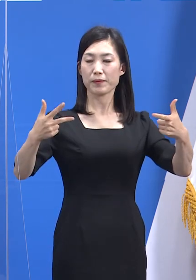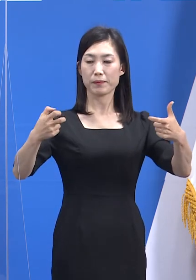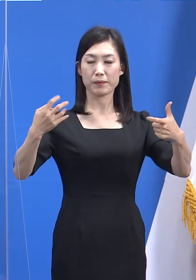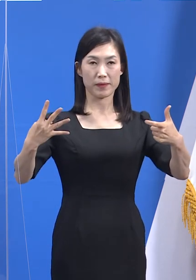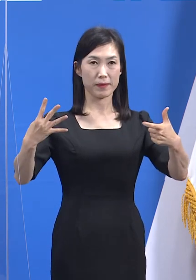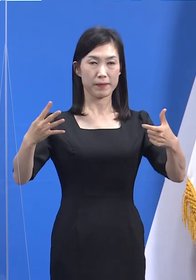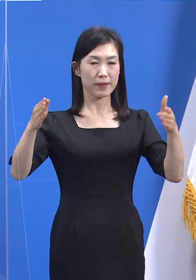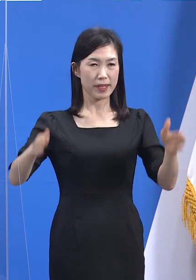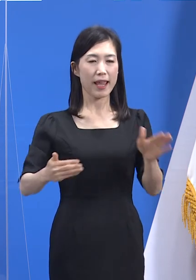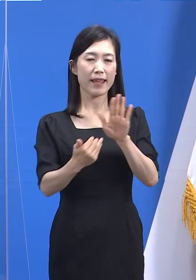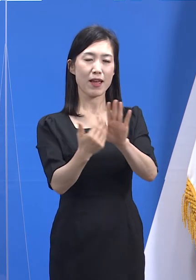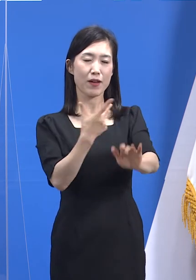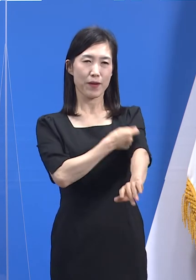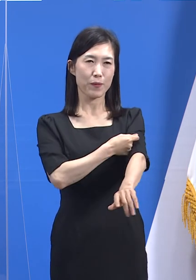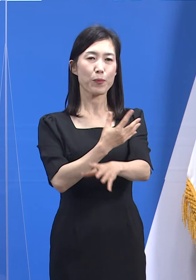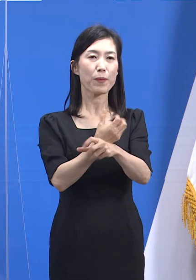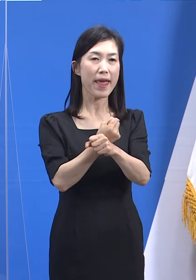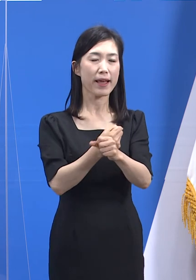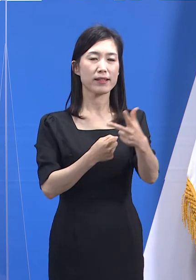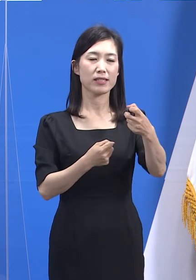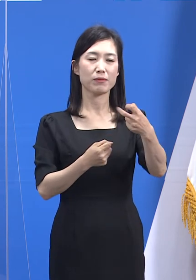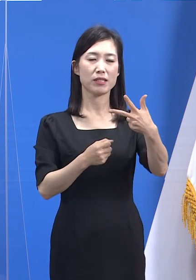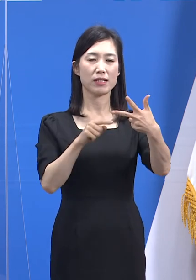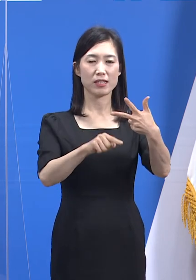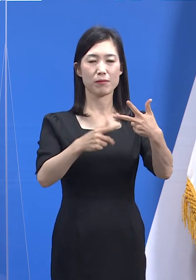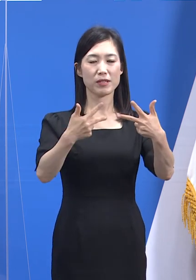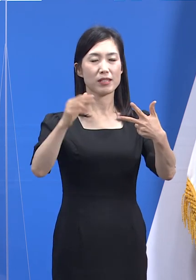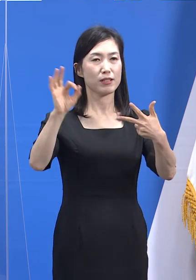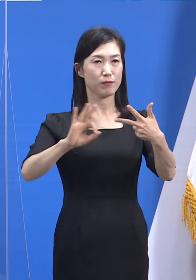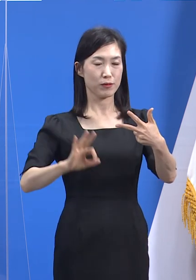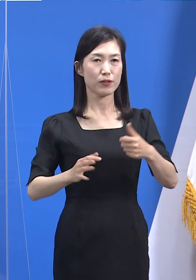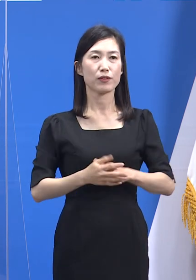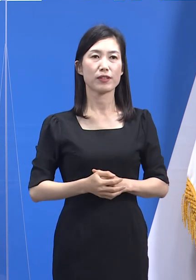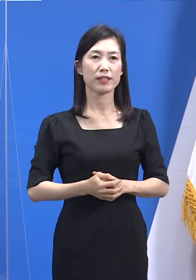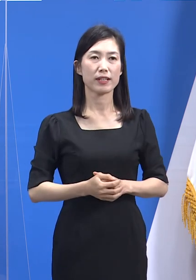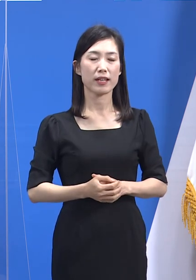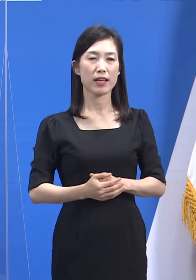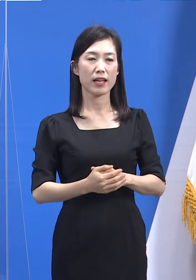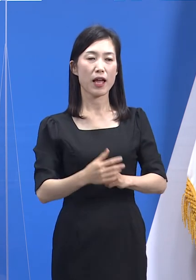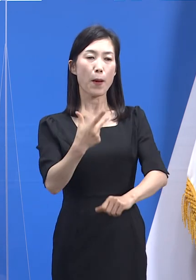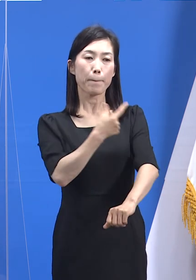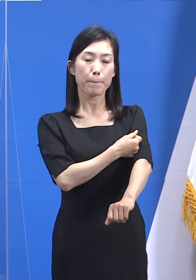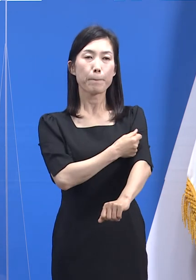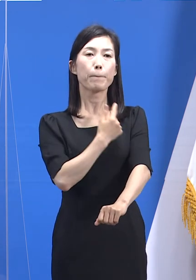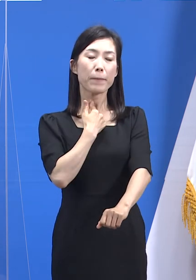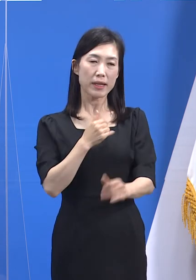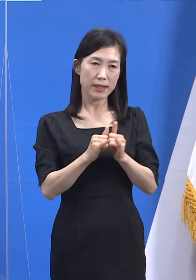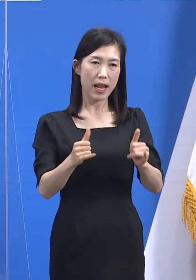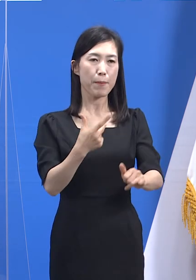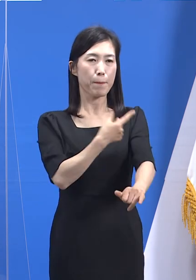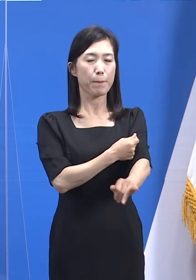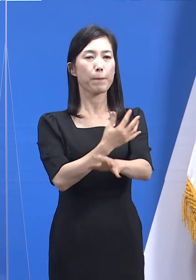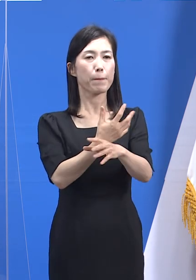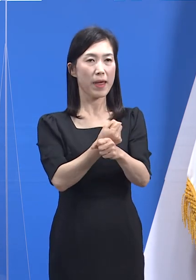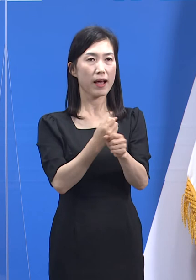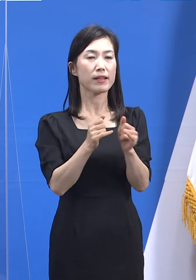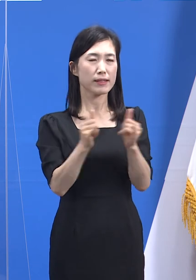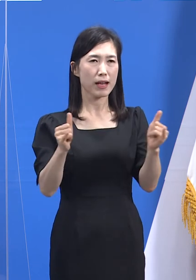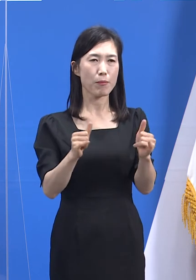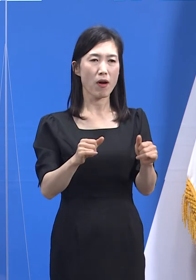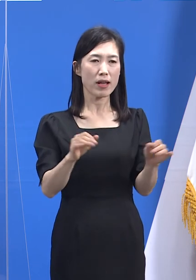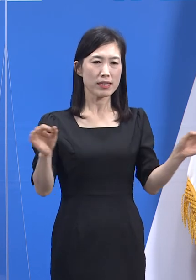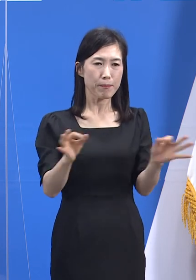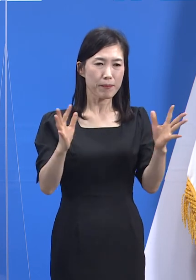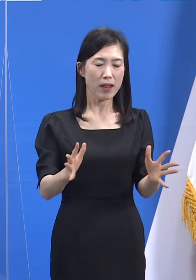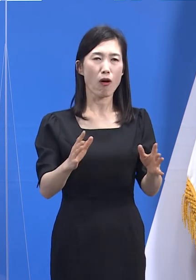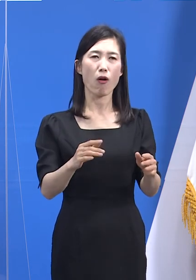예방접종 예약률은 77.7%입니다. 접종률도 예약률도 짧은 기간 안에 많이